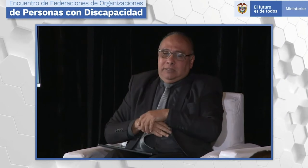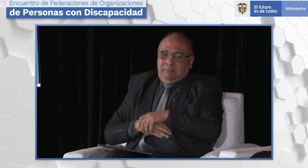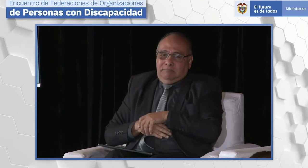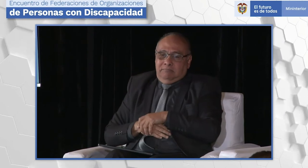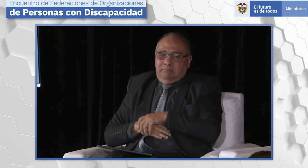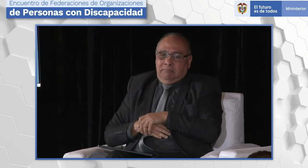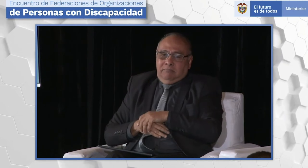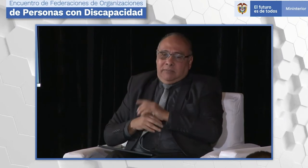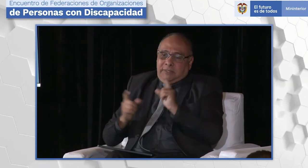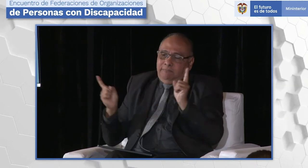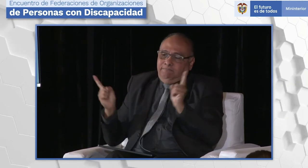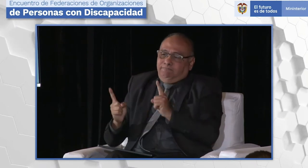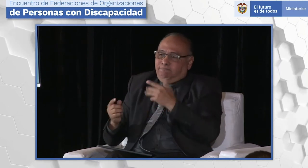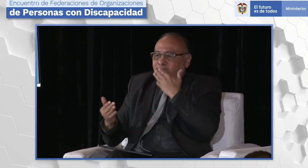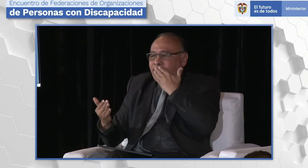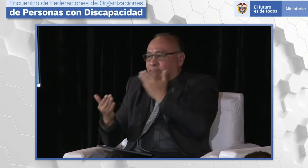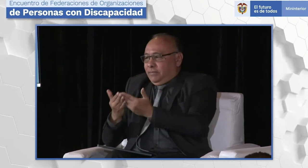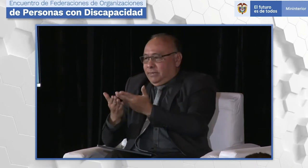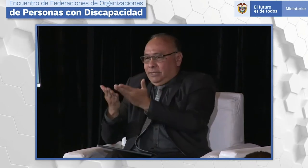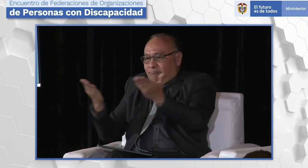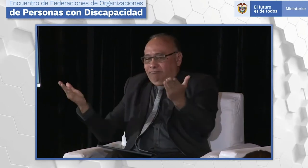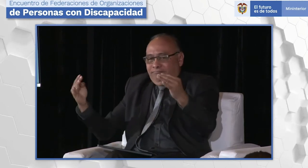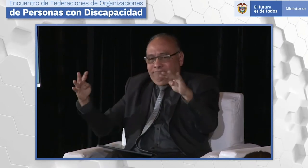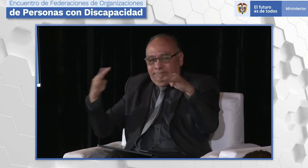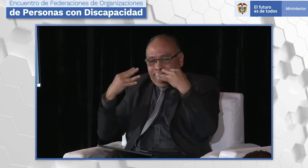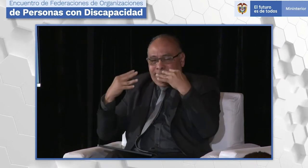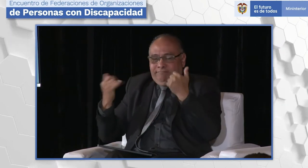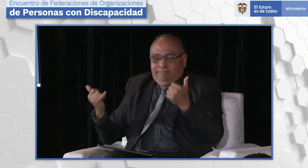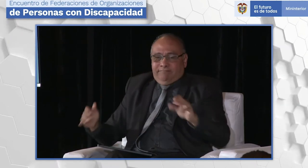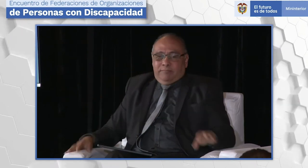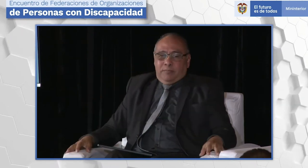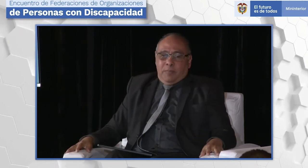Entonces, ver cómo podemos trabajar el tema de las confederaciones, es lo que tengo para decir.